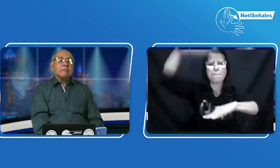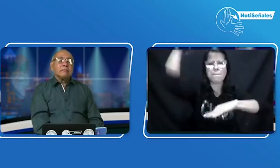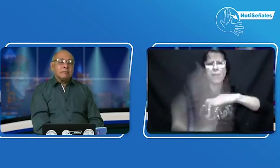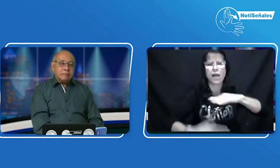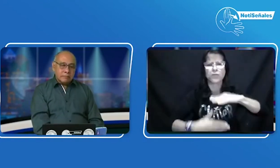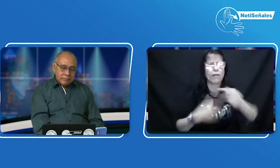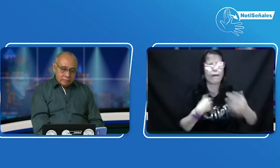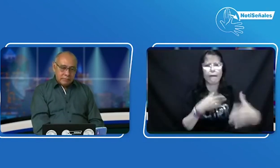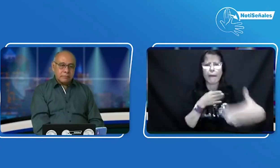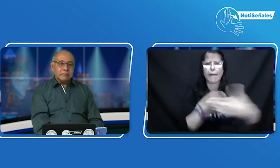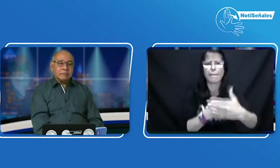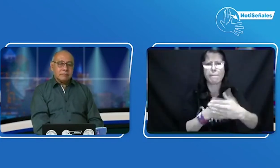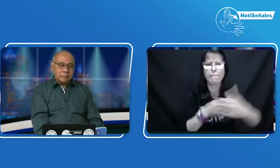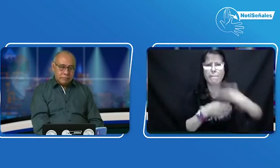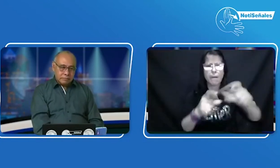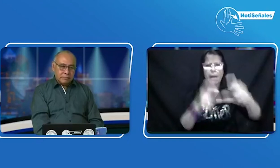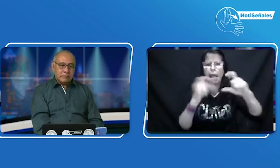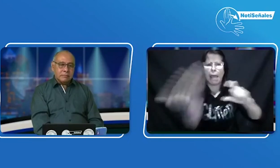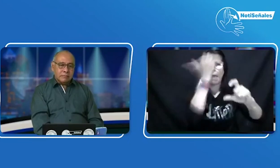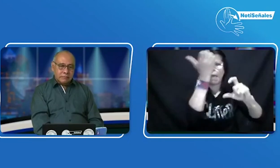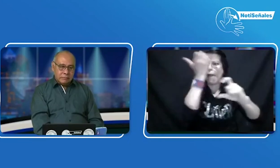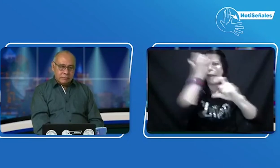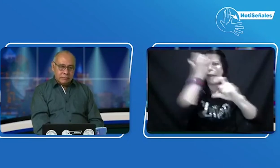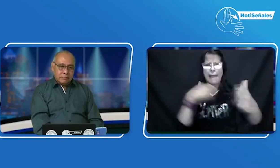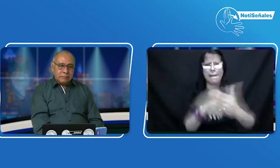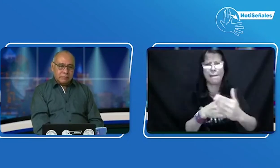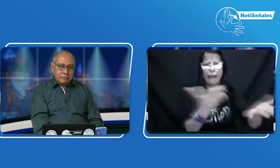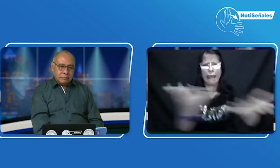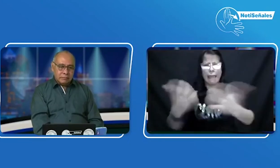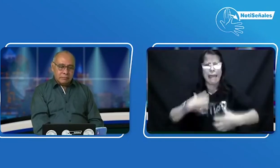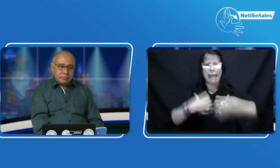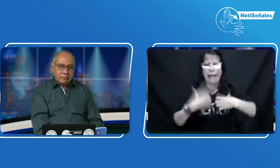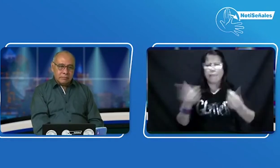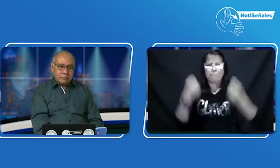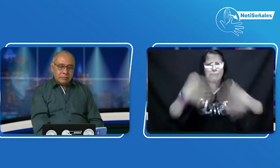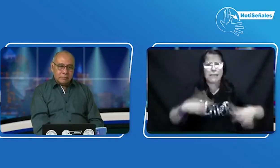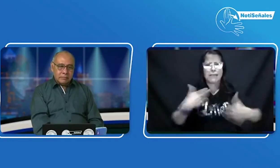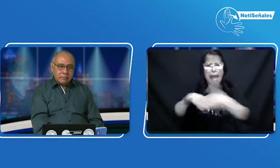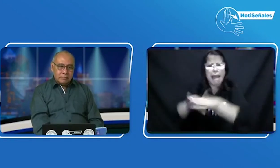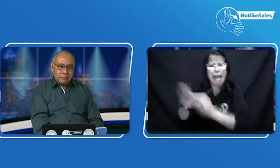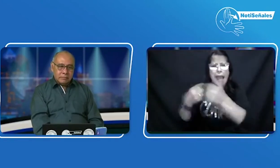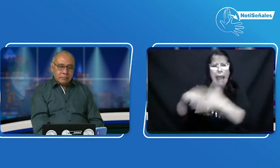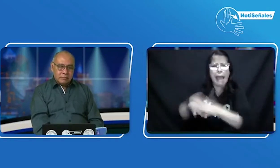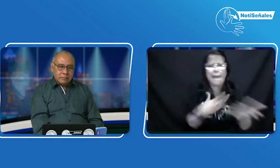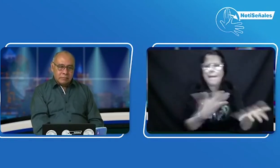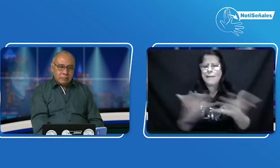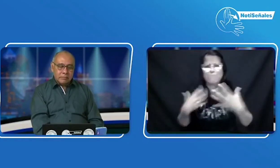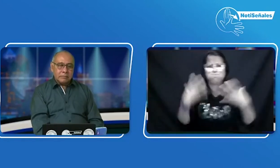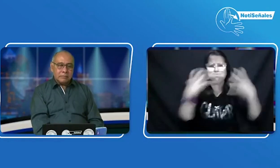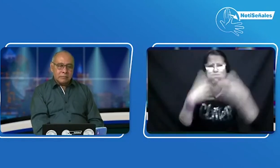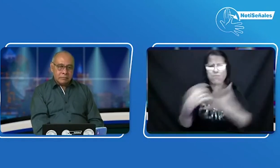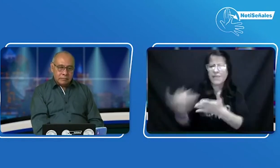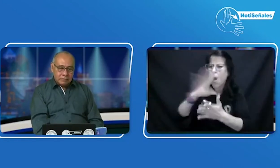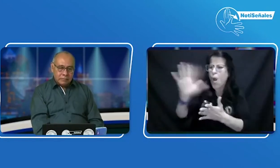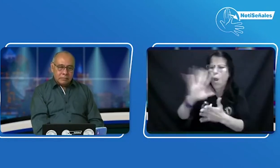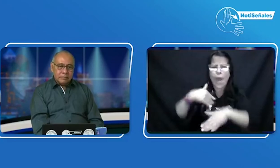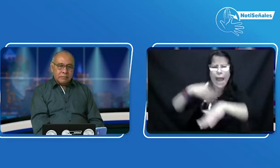conducción, cuándo van a poder acceder a ella, porque pues algunas ya están vencidas, no han podido entrar